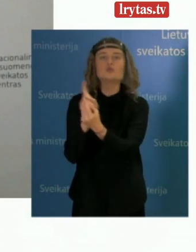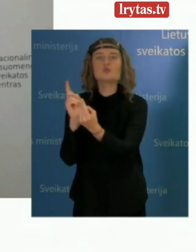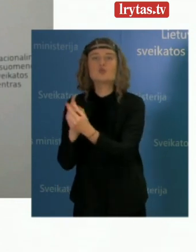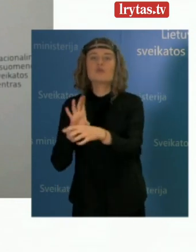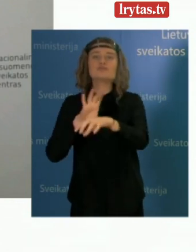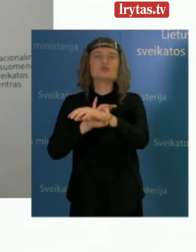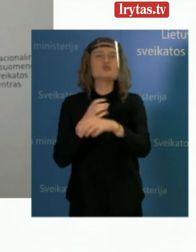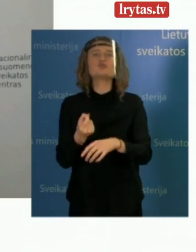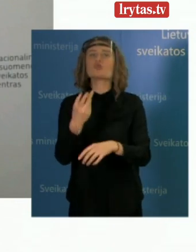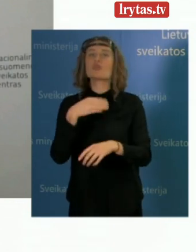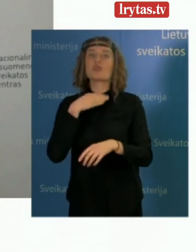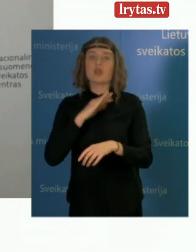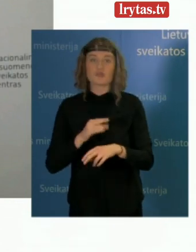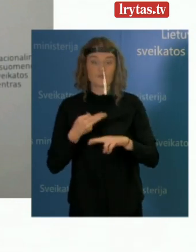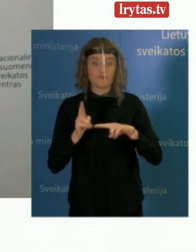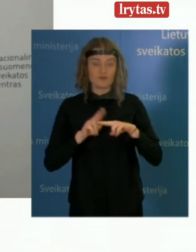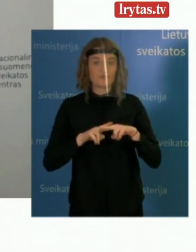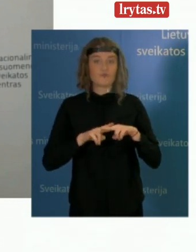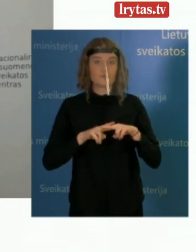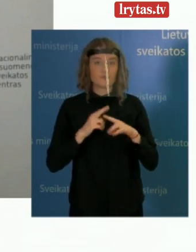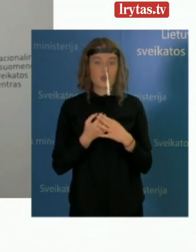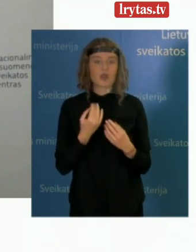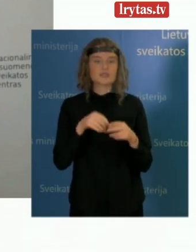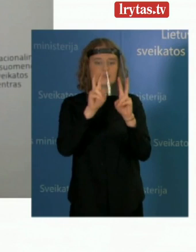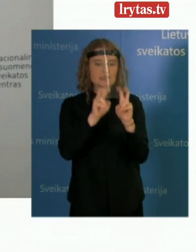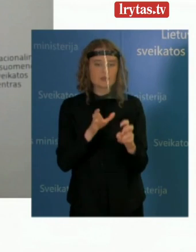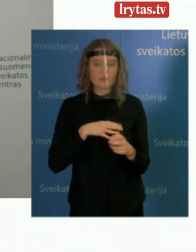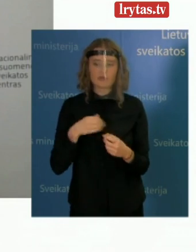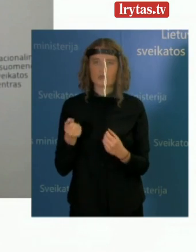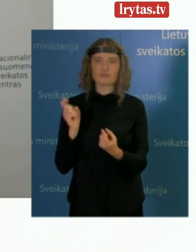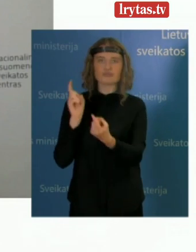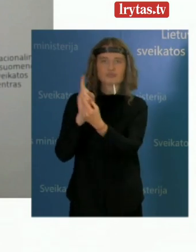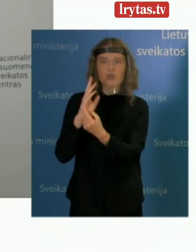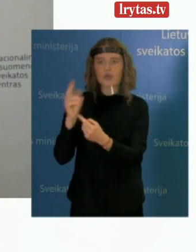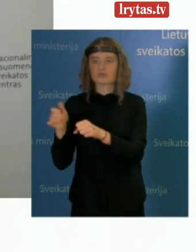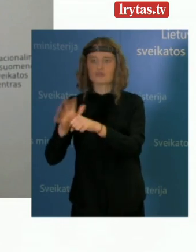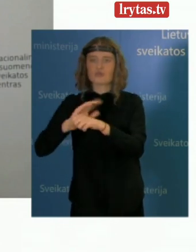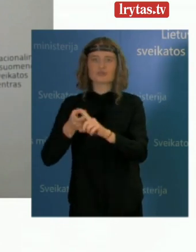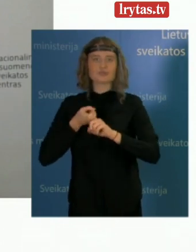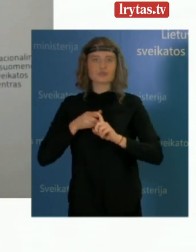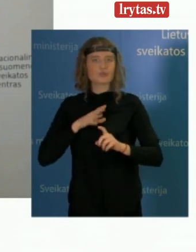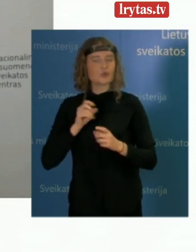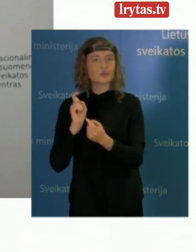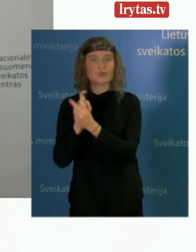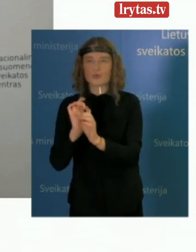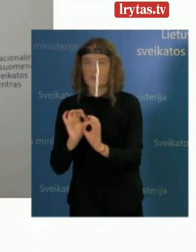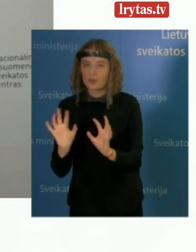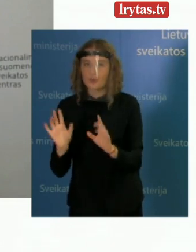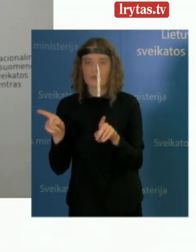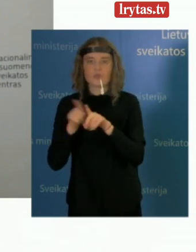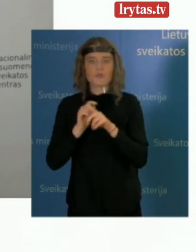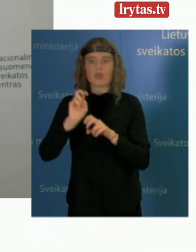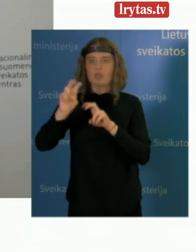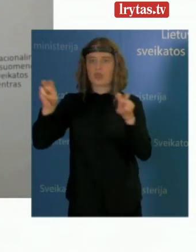epidemiologinio atyrimo metu asmenys nurodo, kad jie nebendravo su žinomais COVID-19 lygos sergančiais asmenimis, taip pat nesilankė